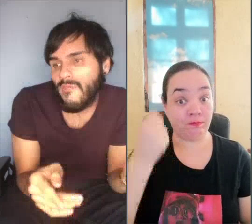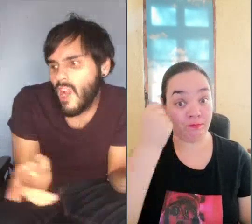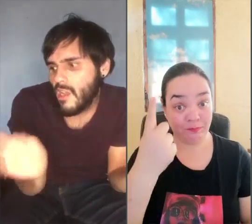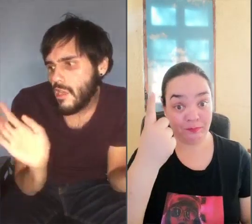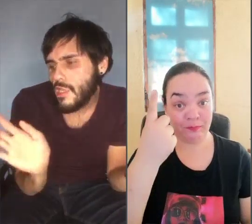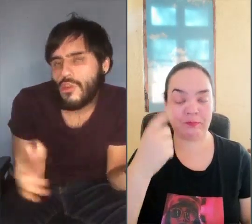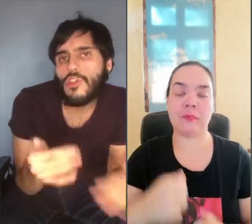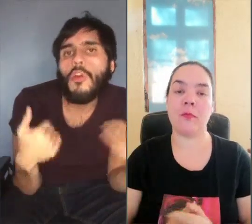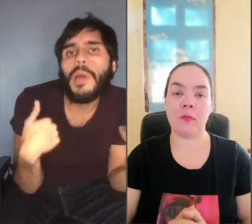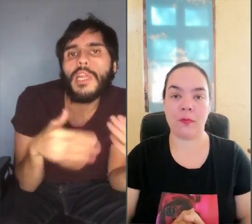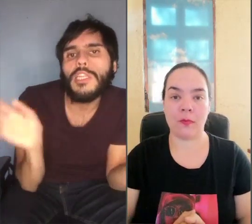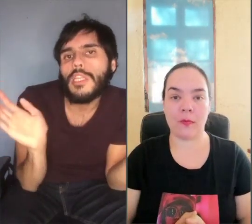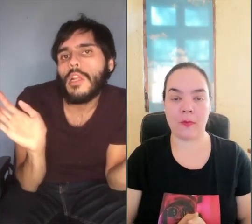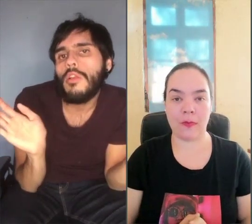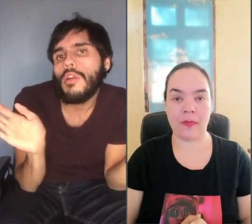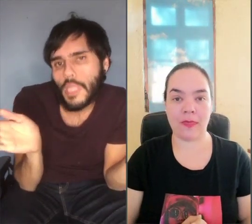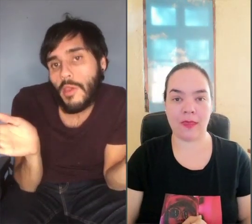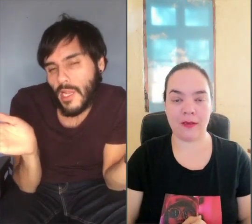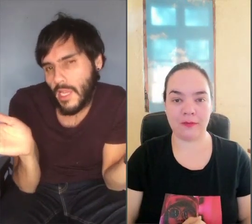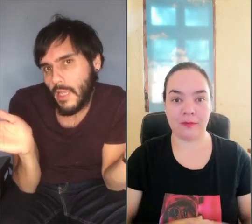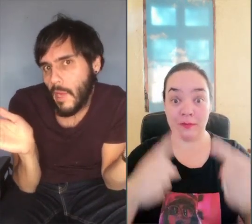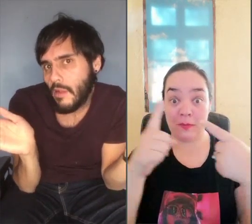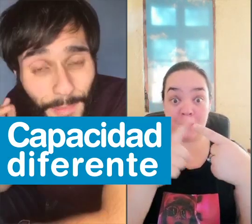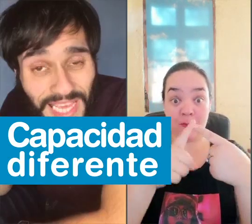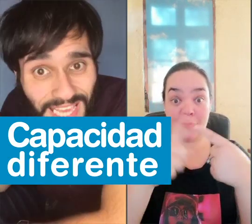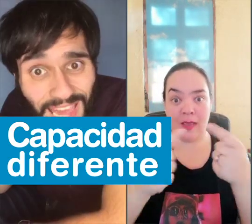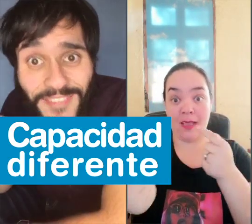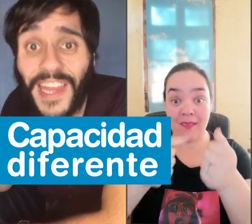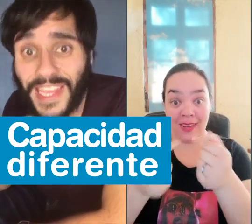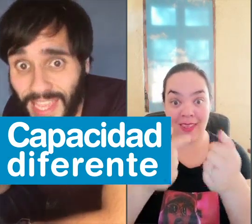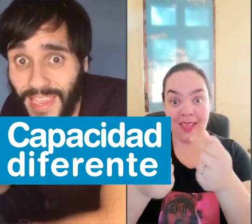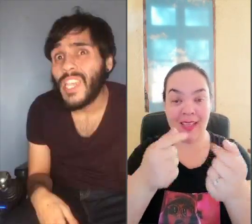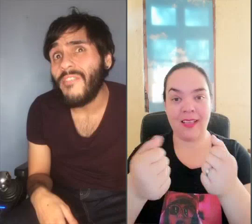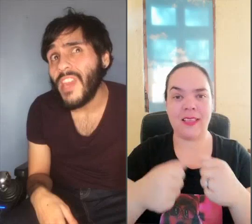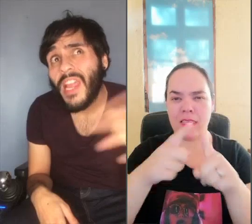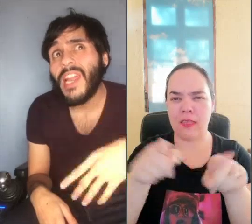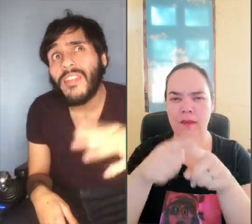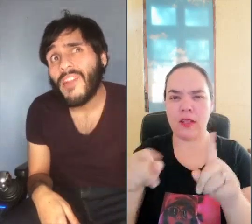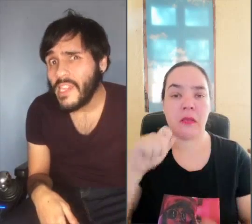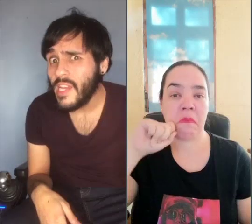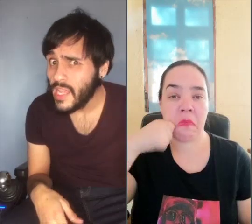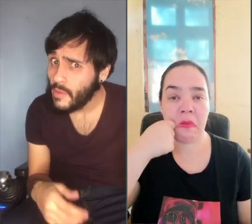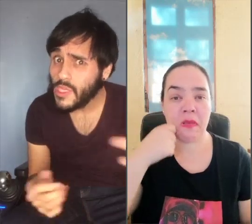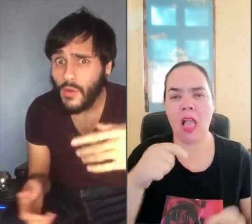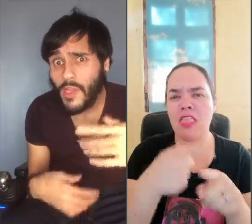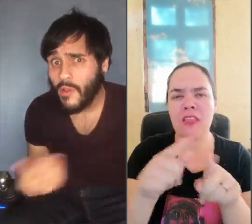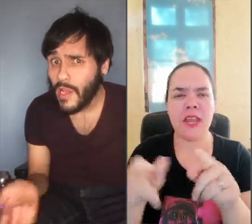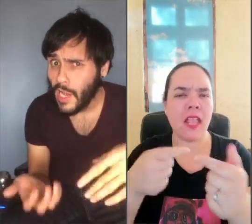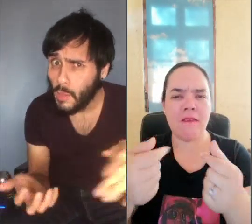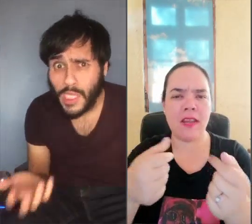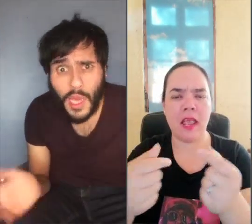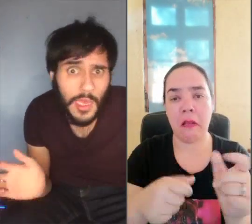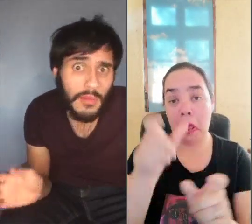Y al final, ¿Quién soy yo para decir Lo que está bien ni que está mal? Capacidad diferente Se refiere a las diferencias que tenemos en